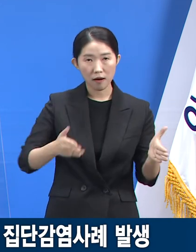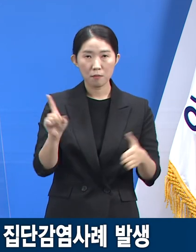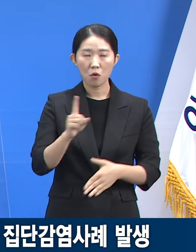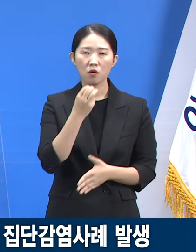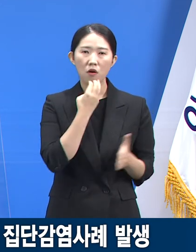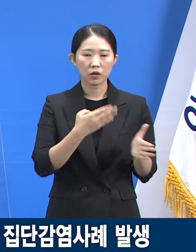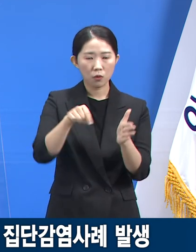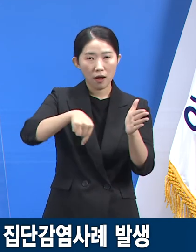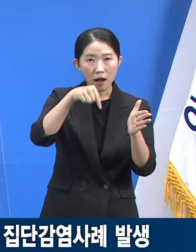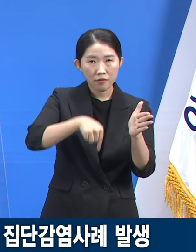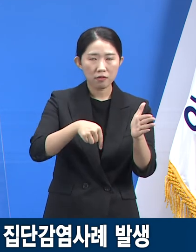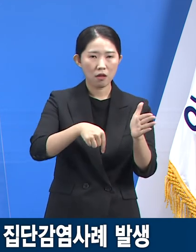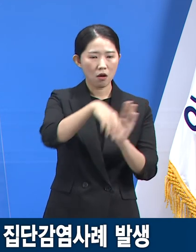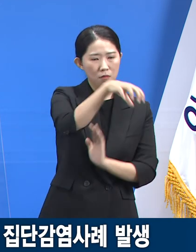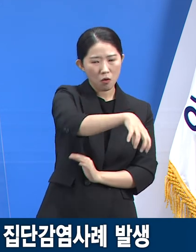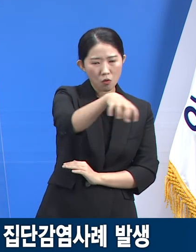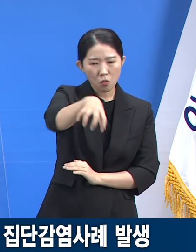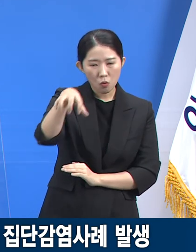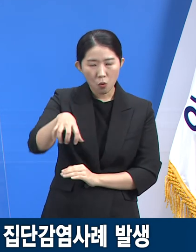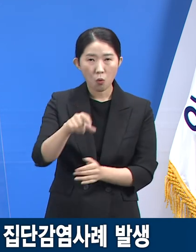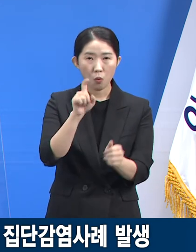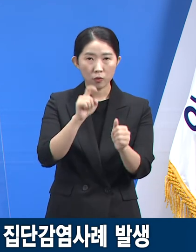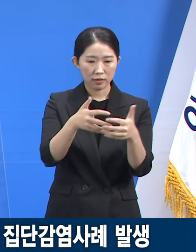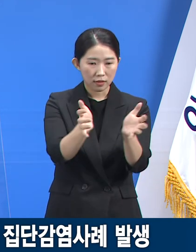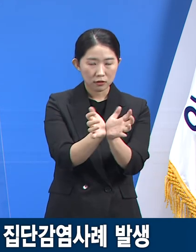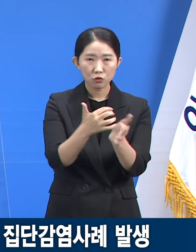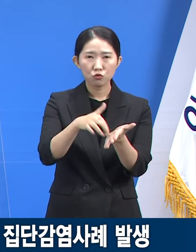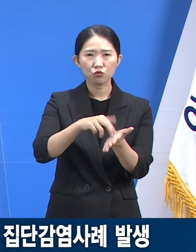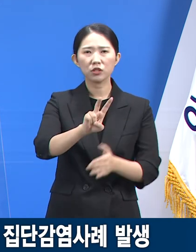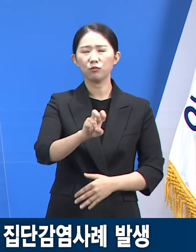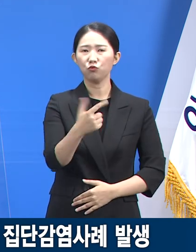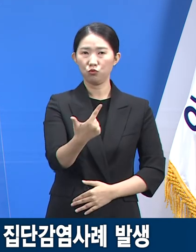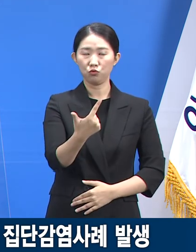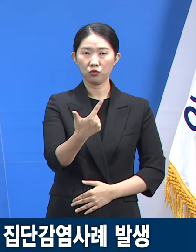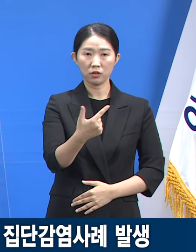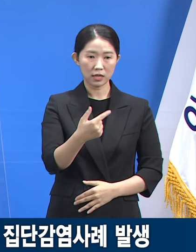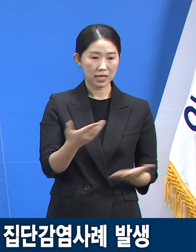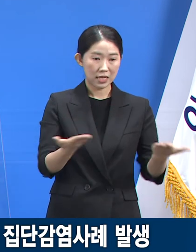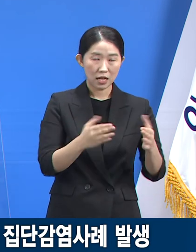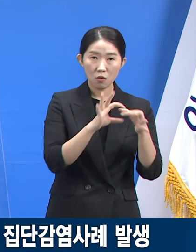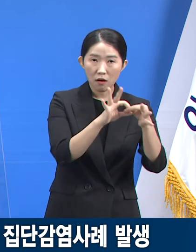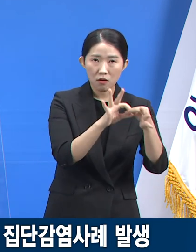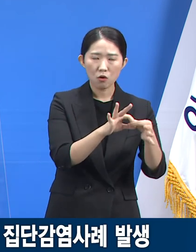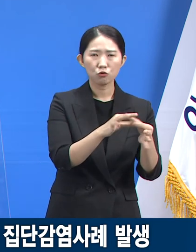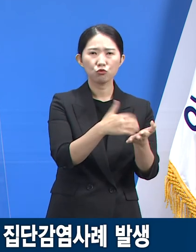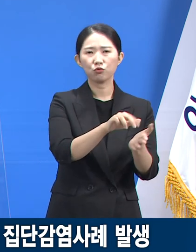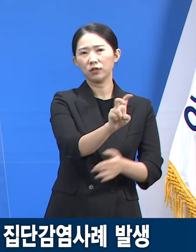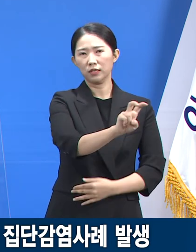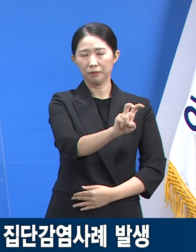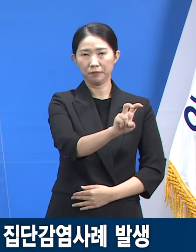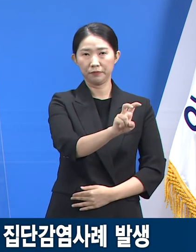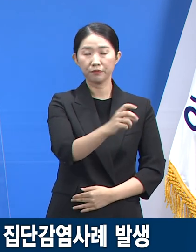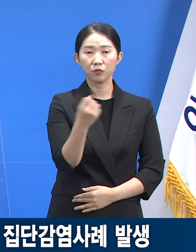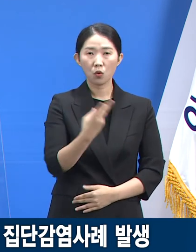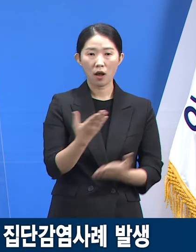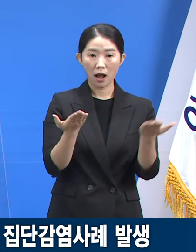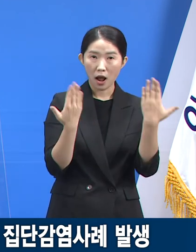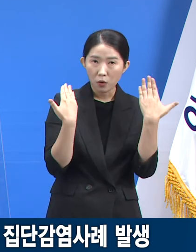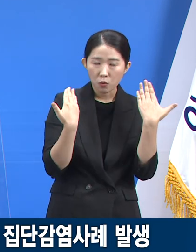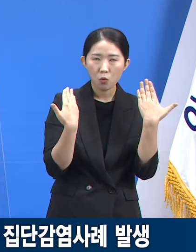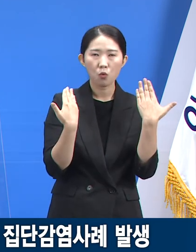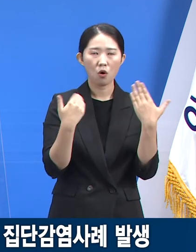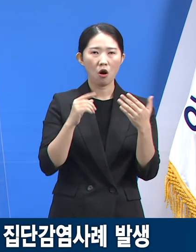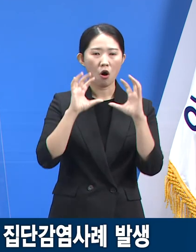26건의 집단관련 사례가 발생했습니다. 이 중 사업장 관련 사례가 20개로 가장 많았으며 학교,